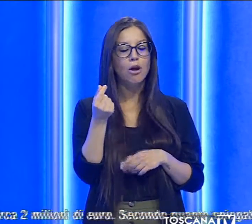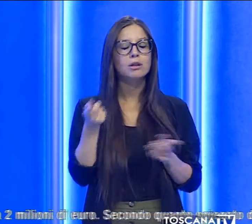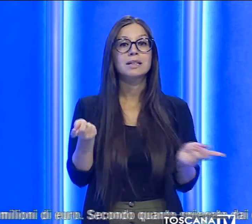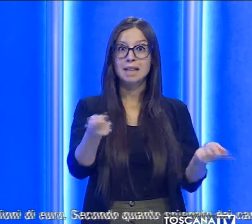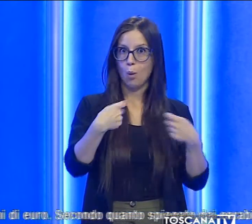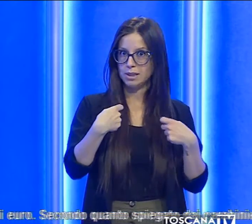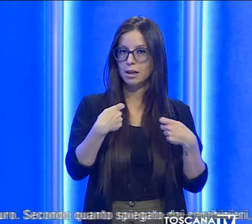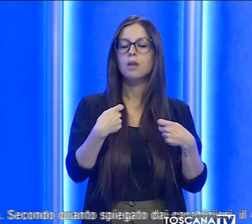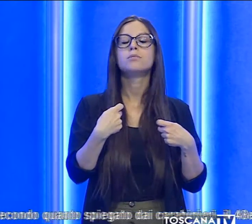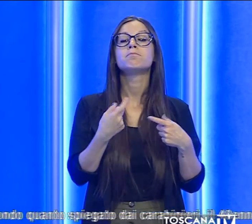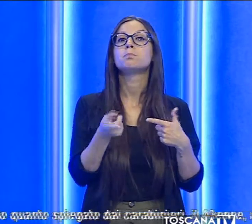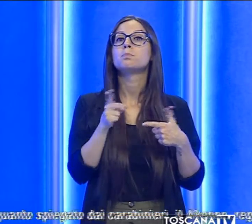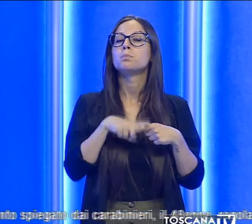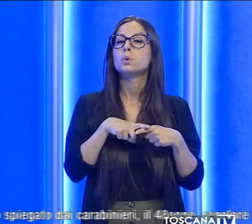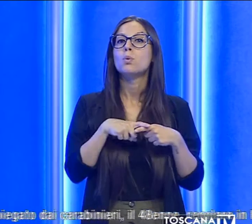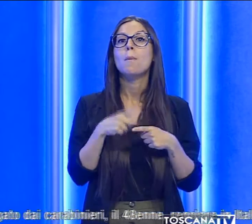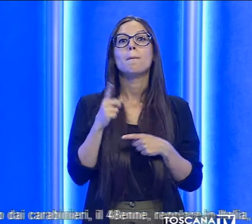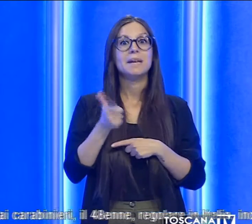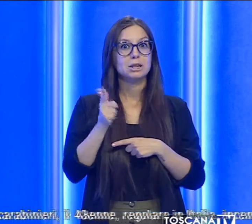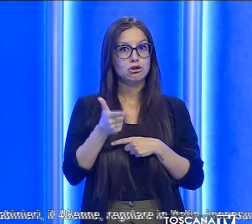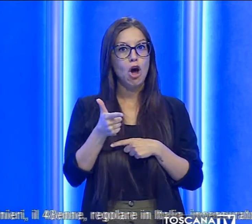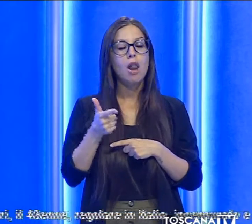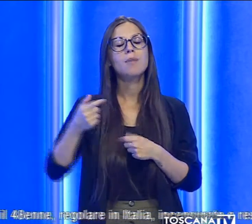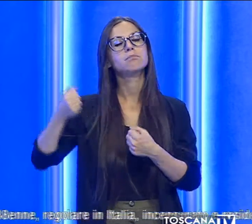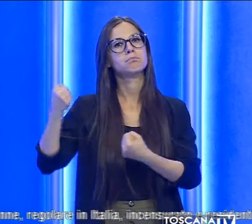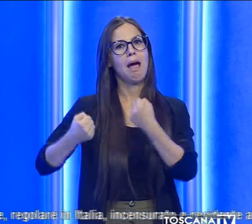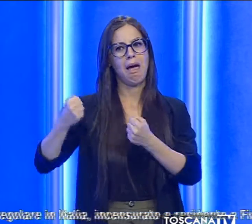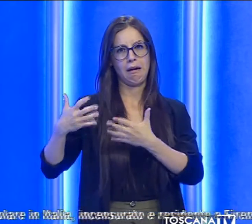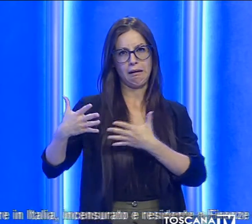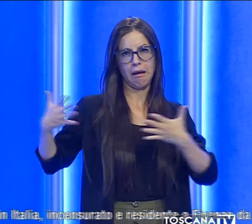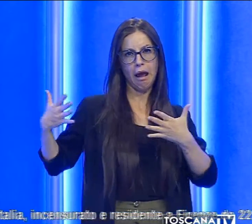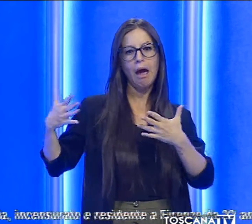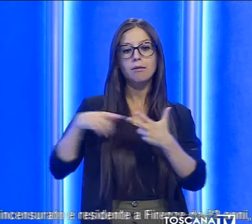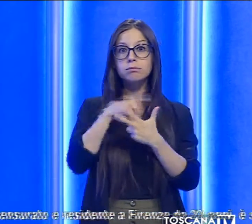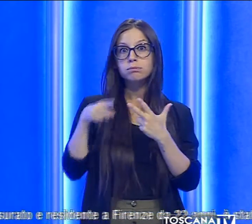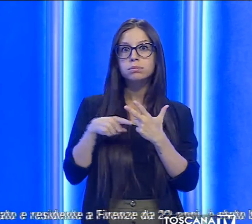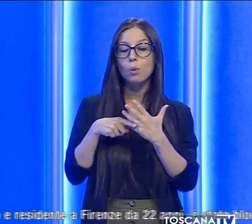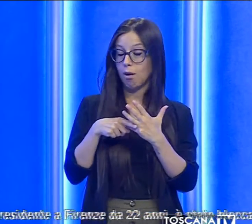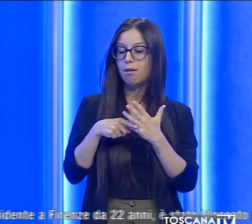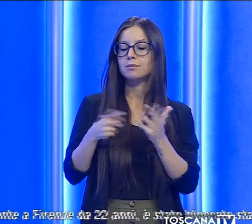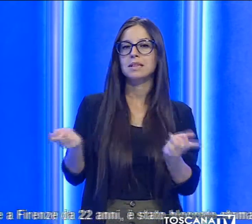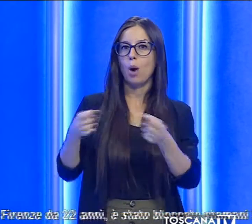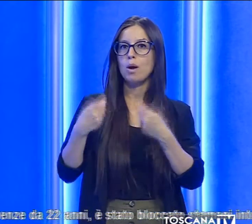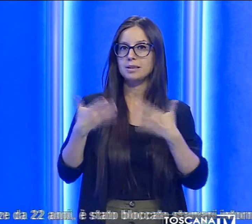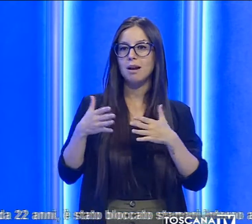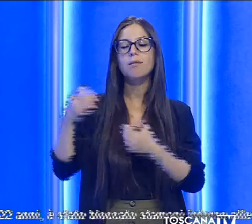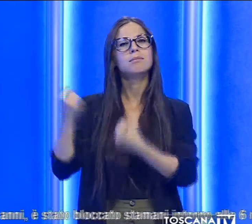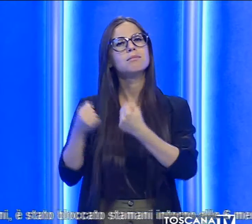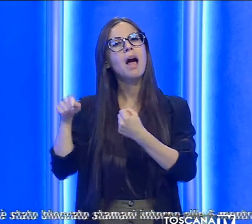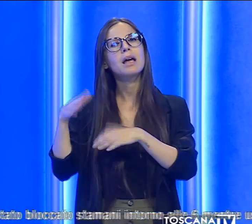-automatica e un'auto di grossa cilindrata usata per il trasporto dello stupefacente.